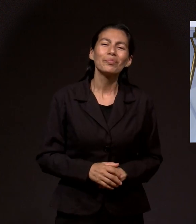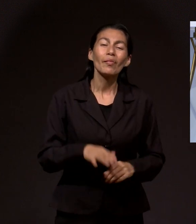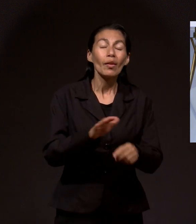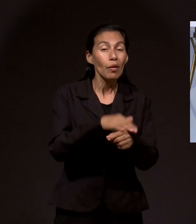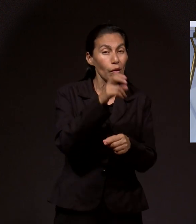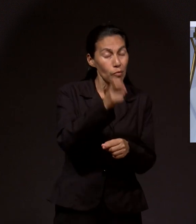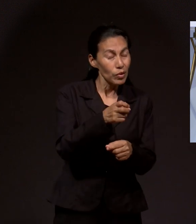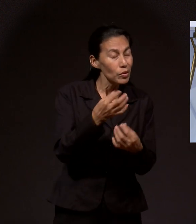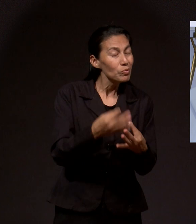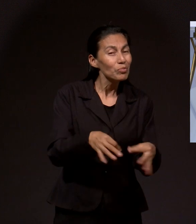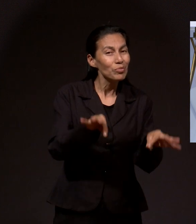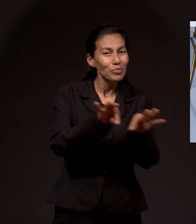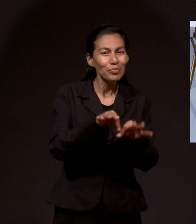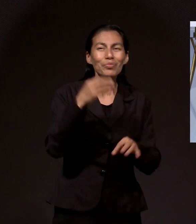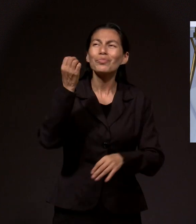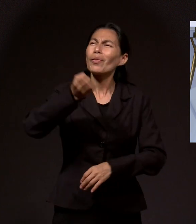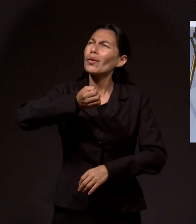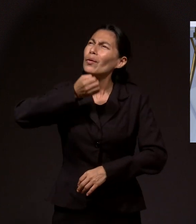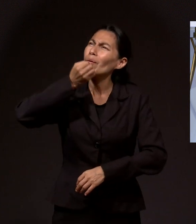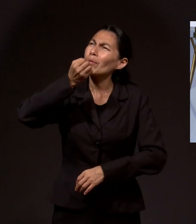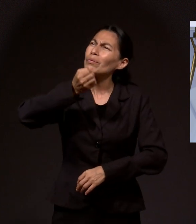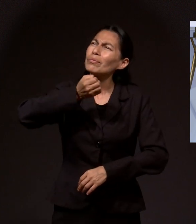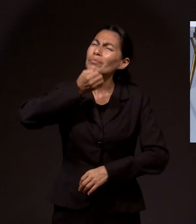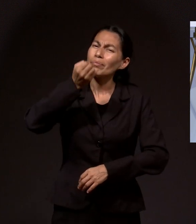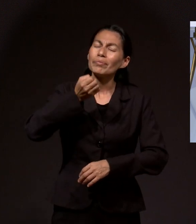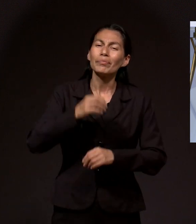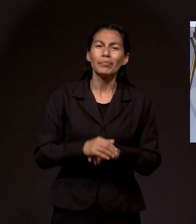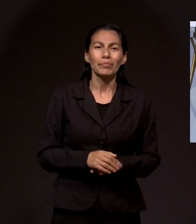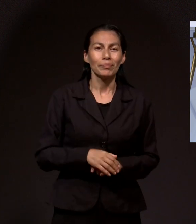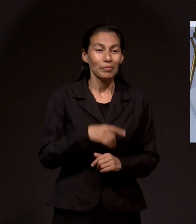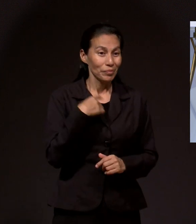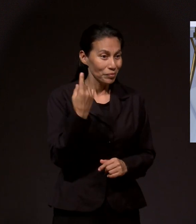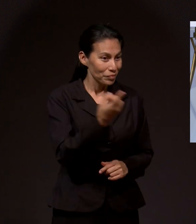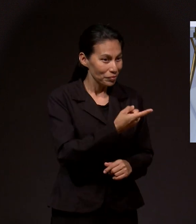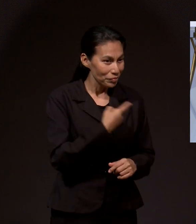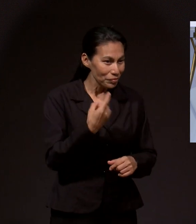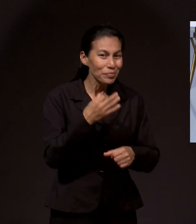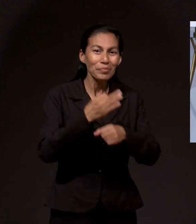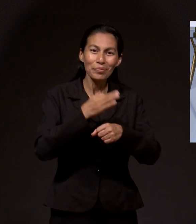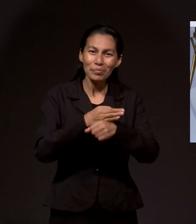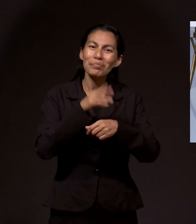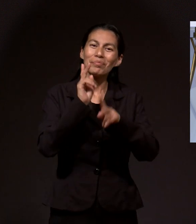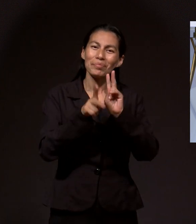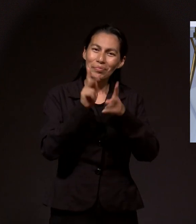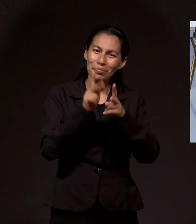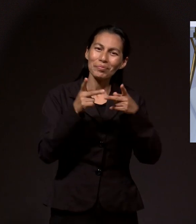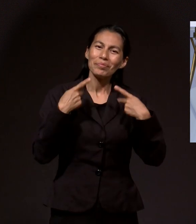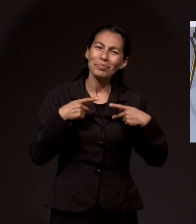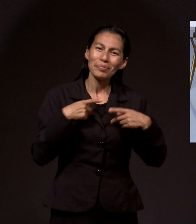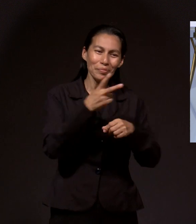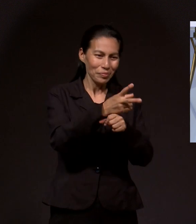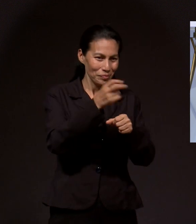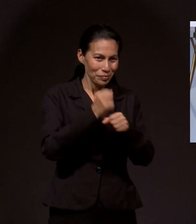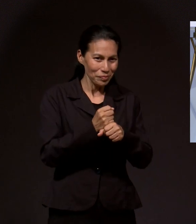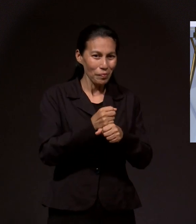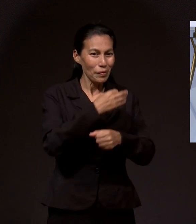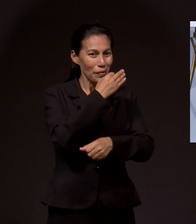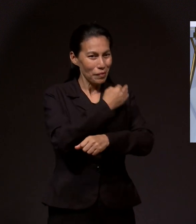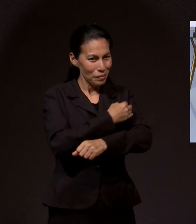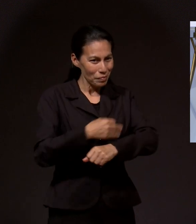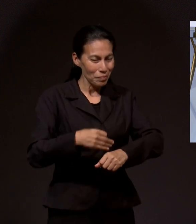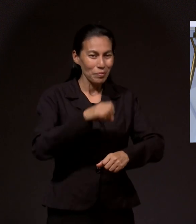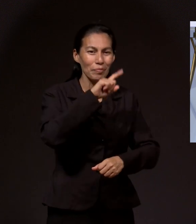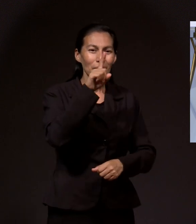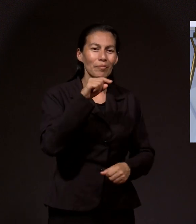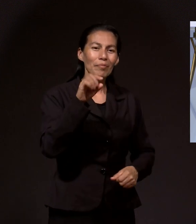eso es tan importante orar. De esto hablaremos precisamente con nuestros invitados, la familia